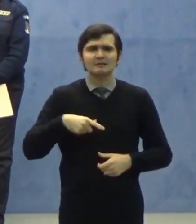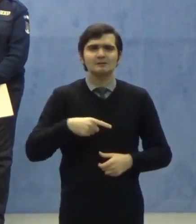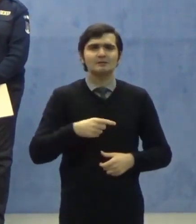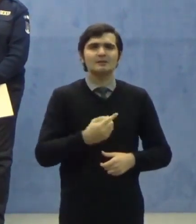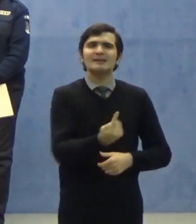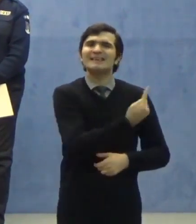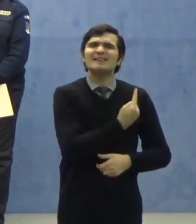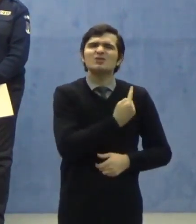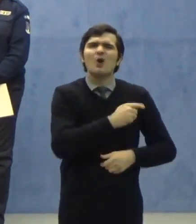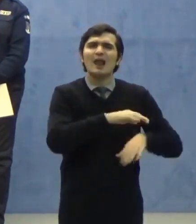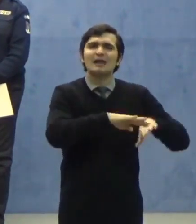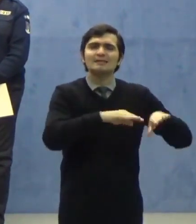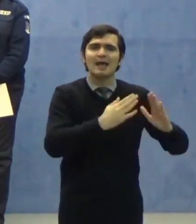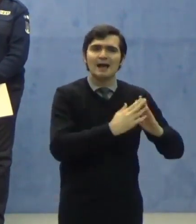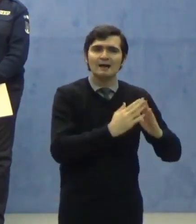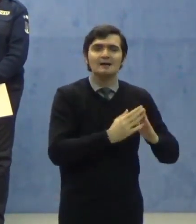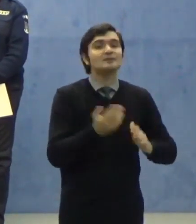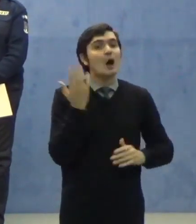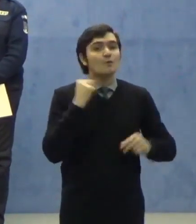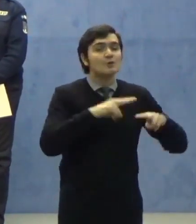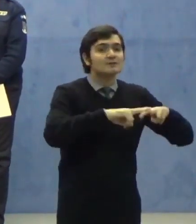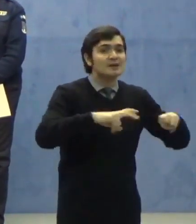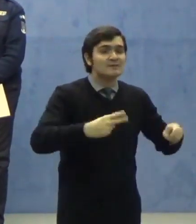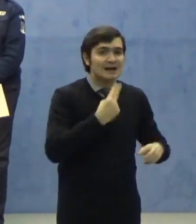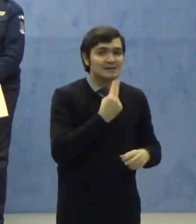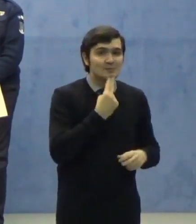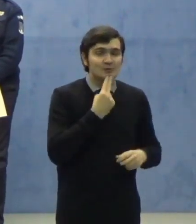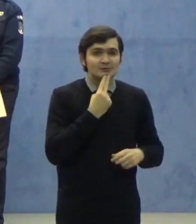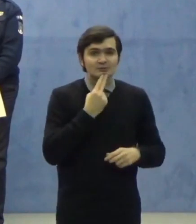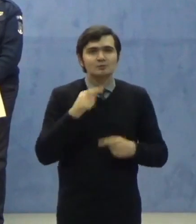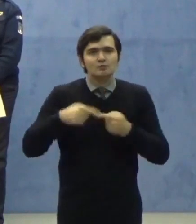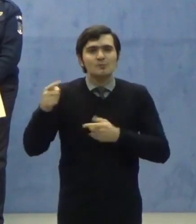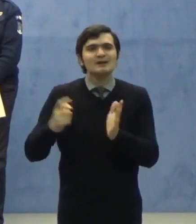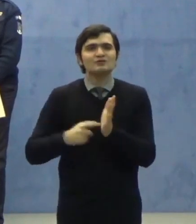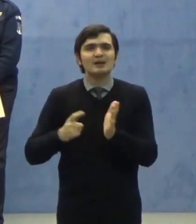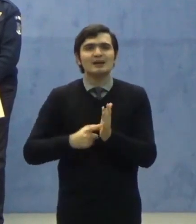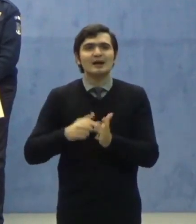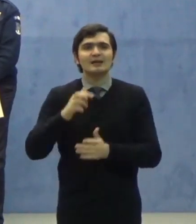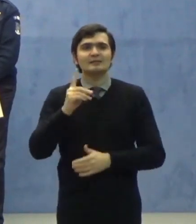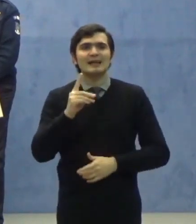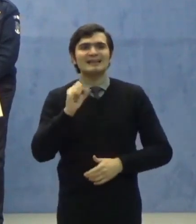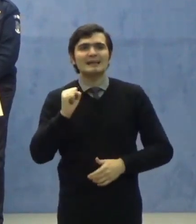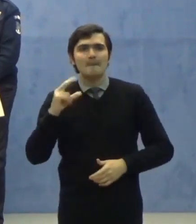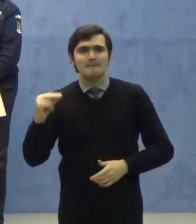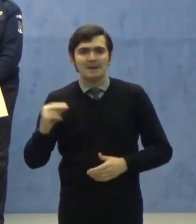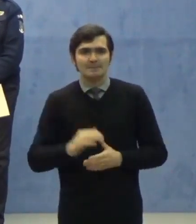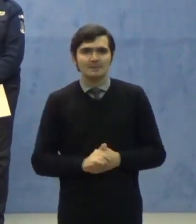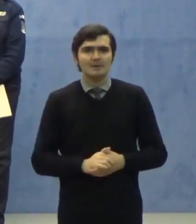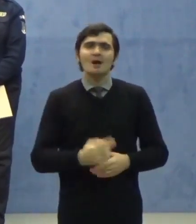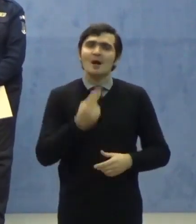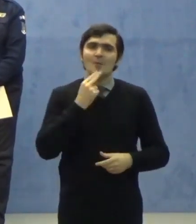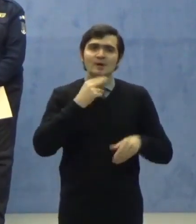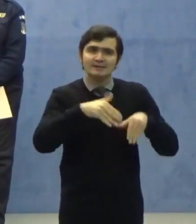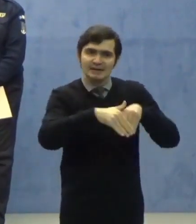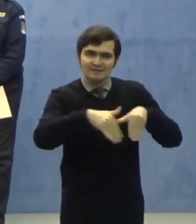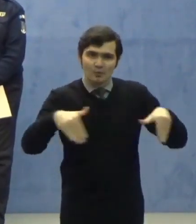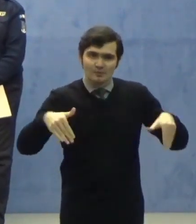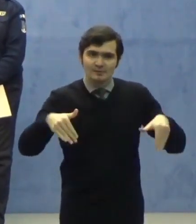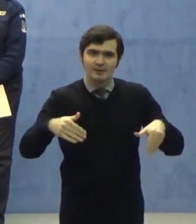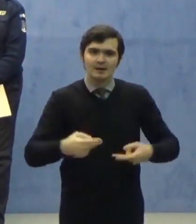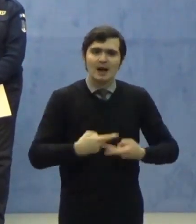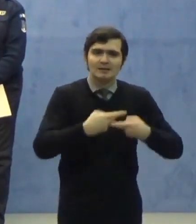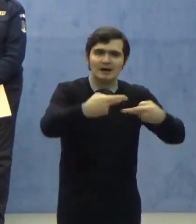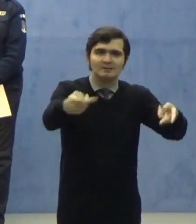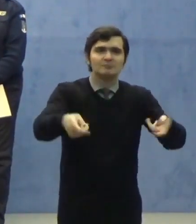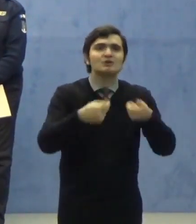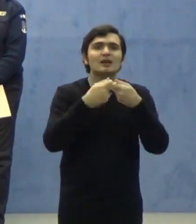au fost verificate de polițiși la solicitarea direcțiilor de sănătate publică. Totodată, Poliția de Frontieră a transmis